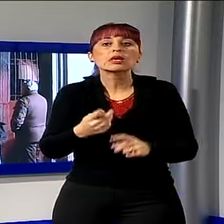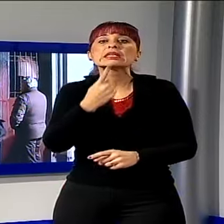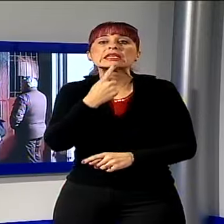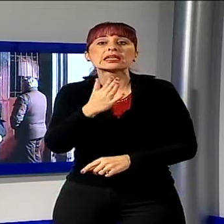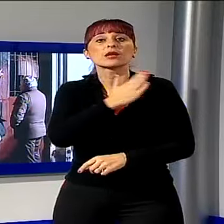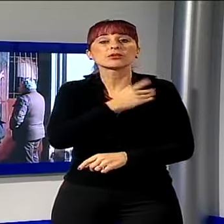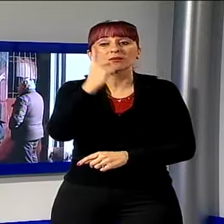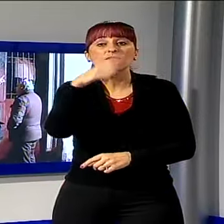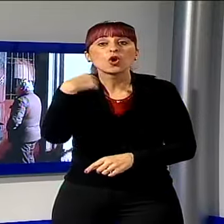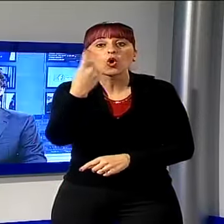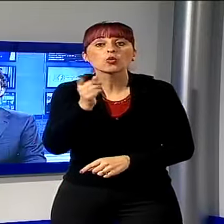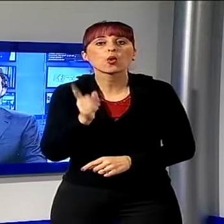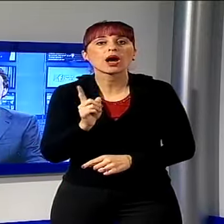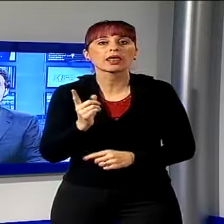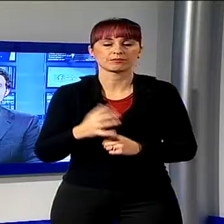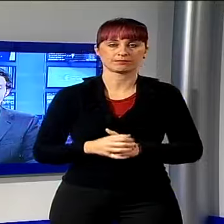responsabili.